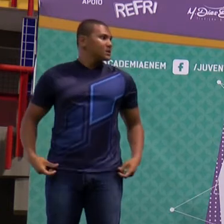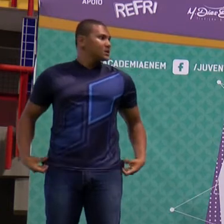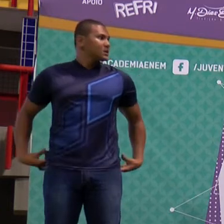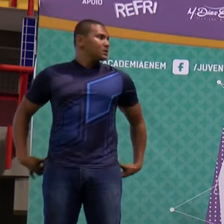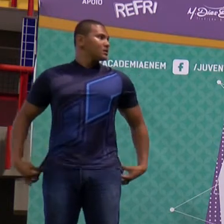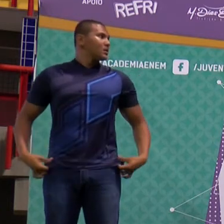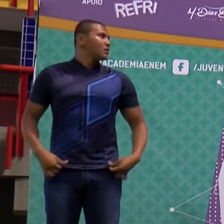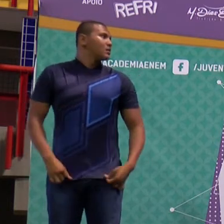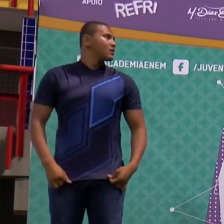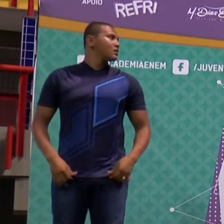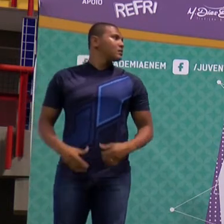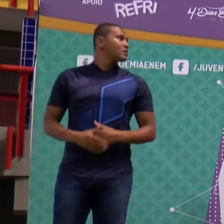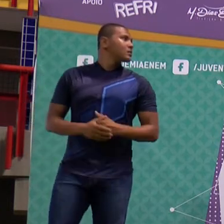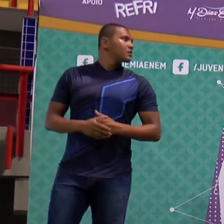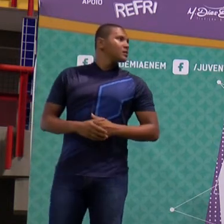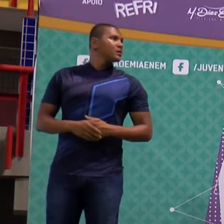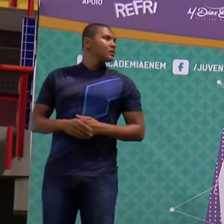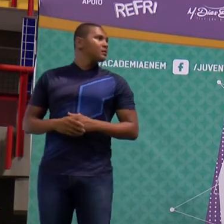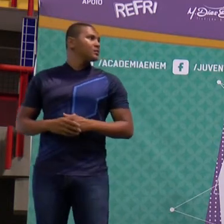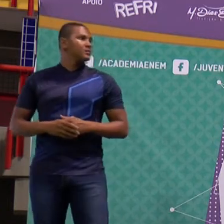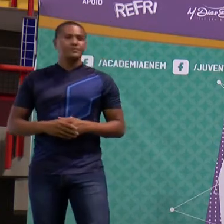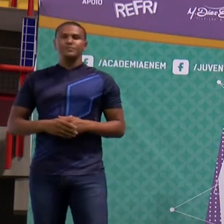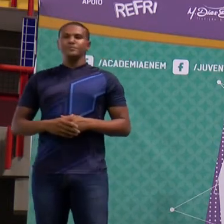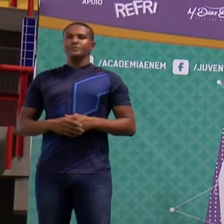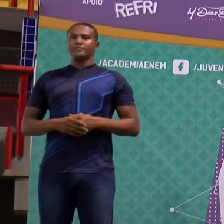Vamos para a quinta questão.